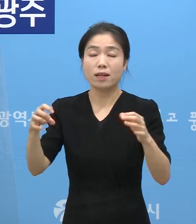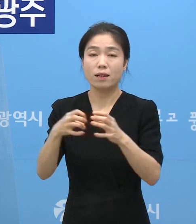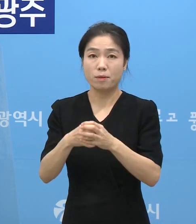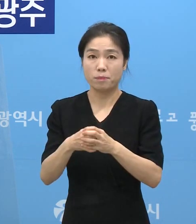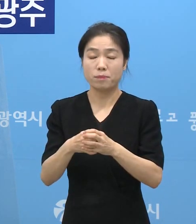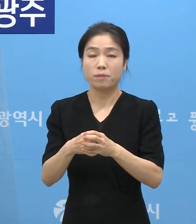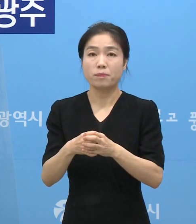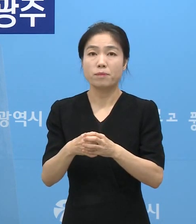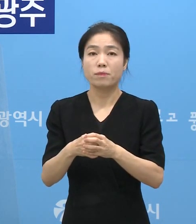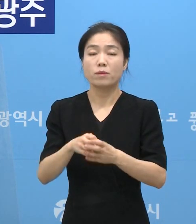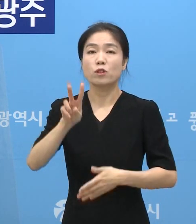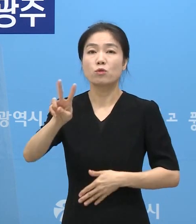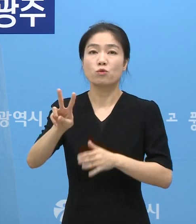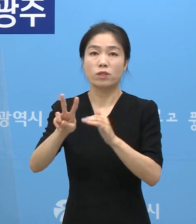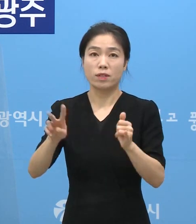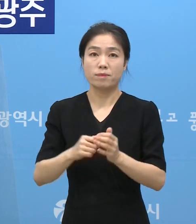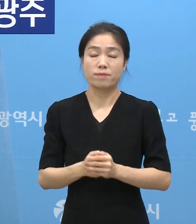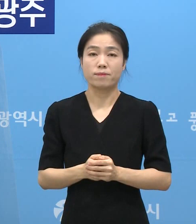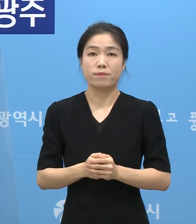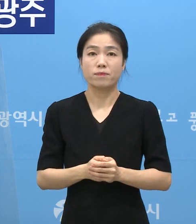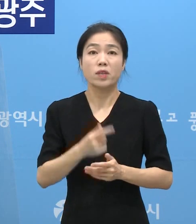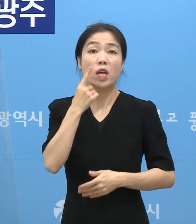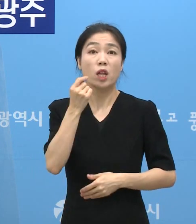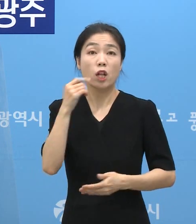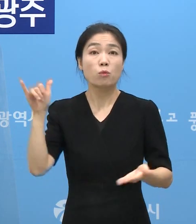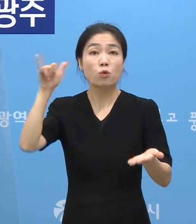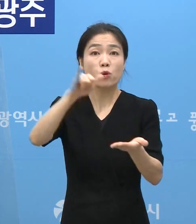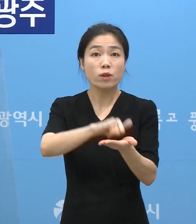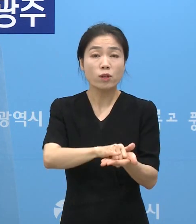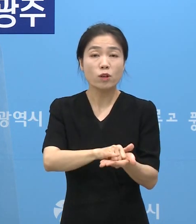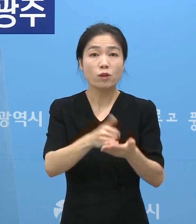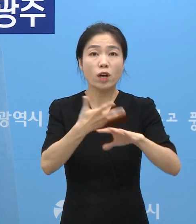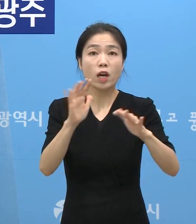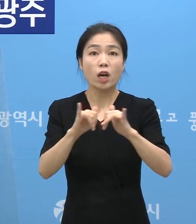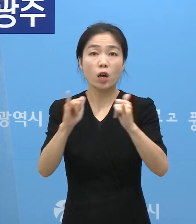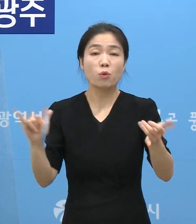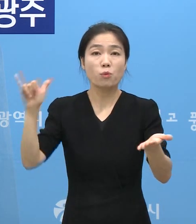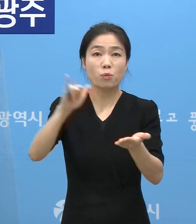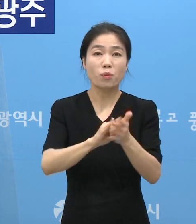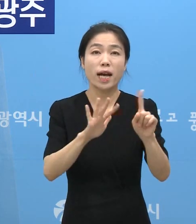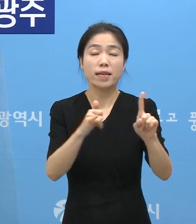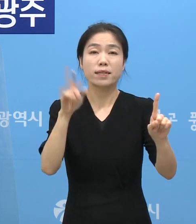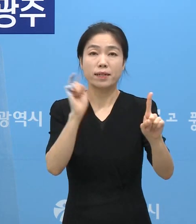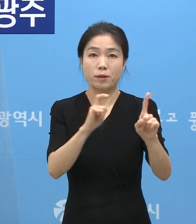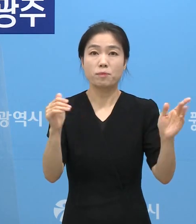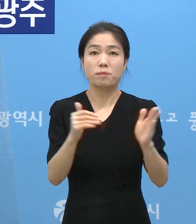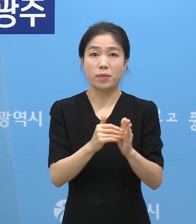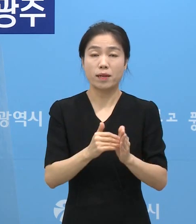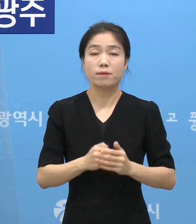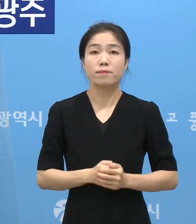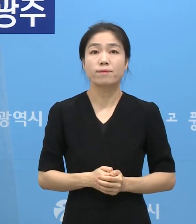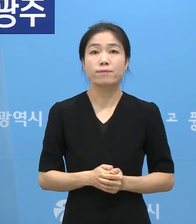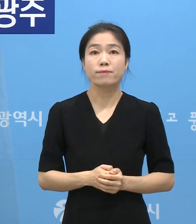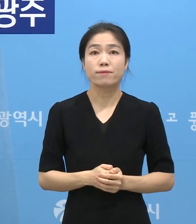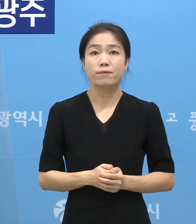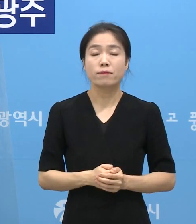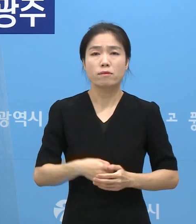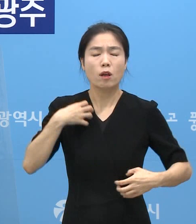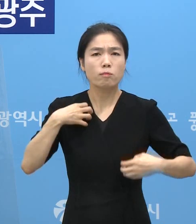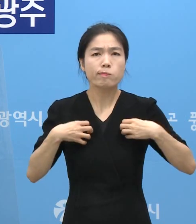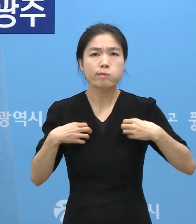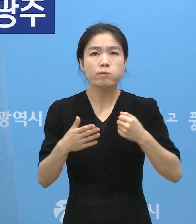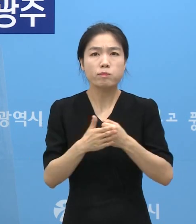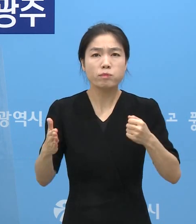총 2명 일본에서 입구간 해외입 1명이 확진되었습니다. 유증상으로